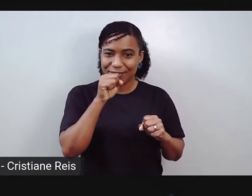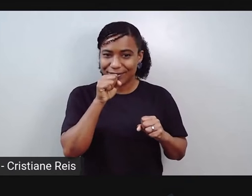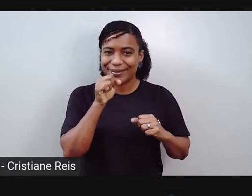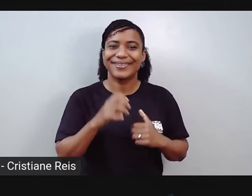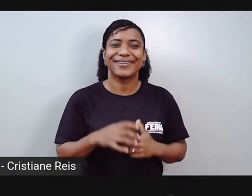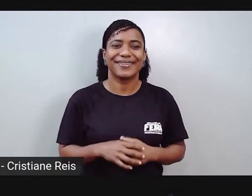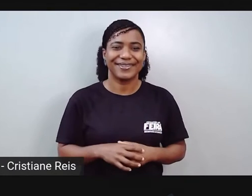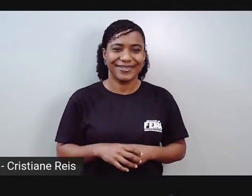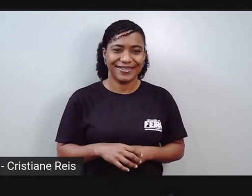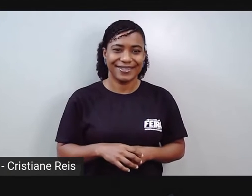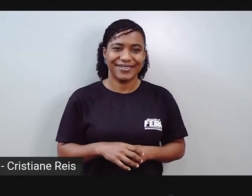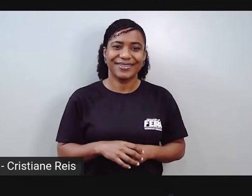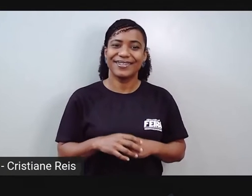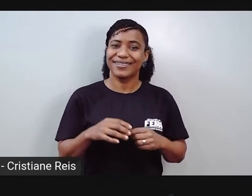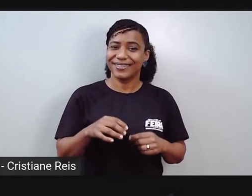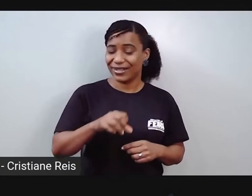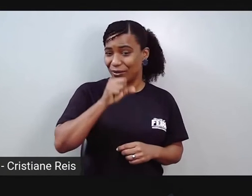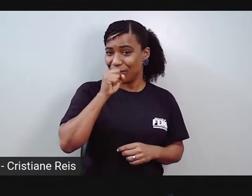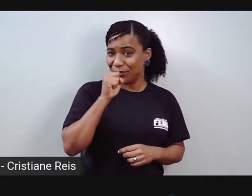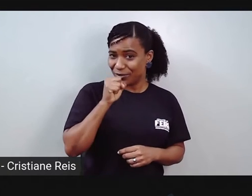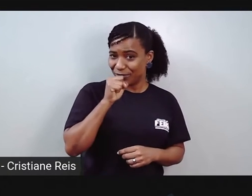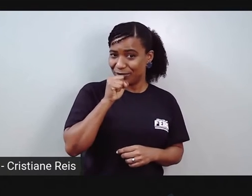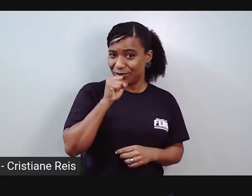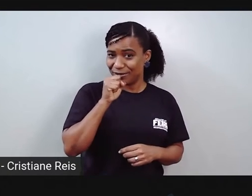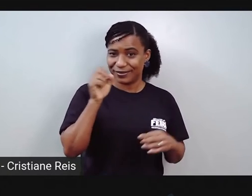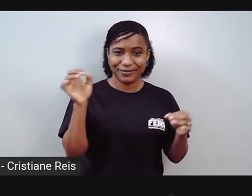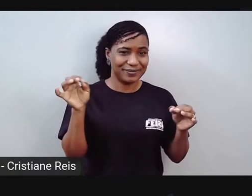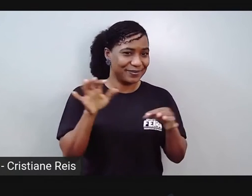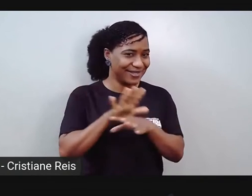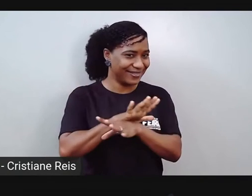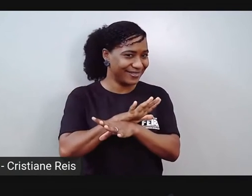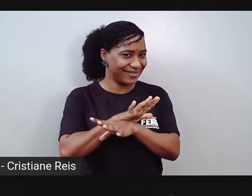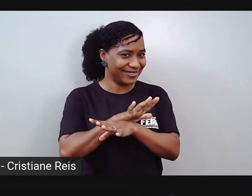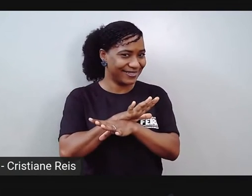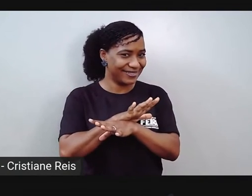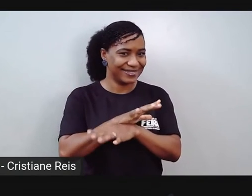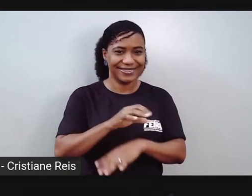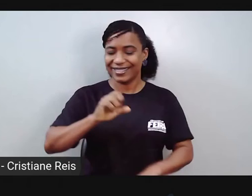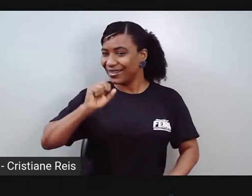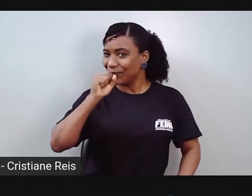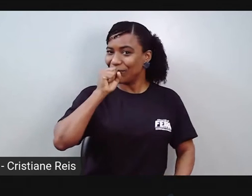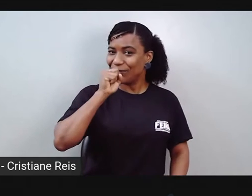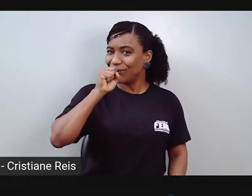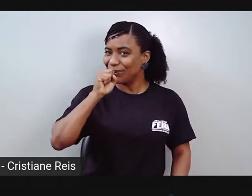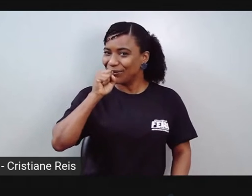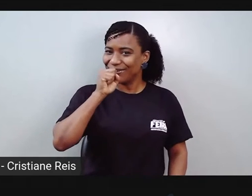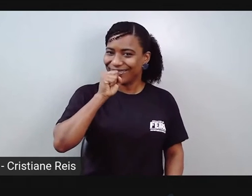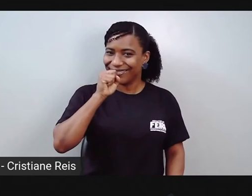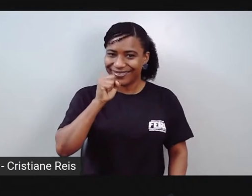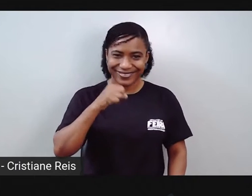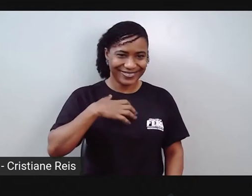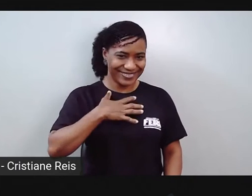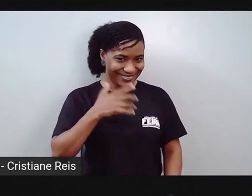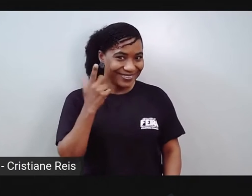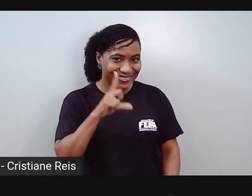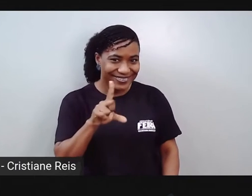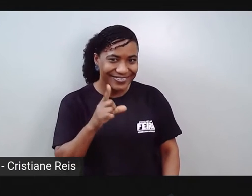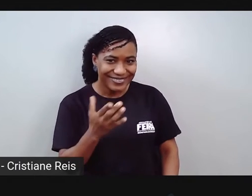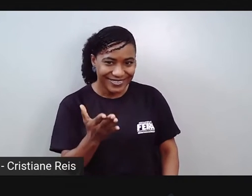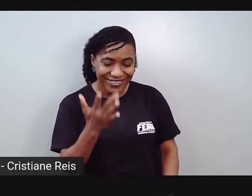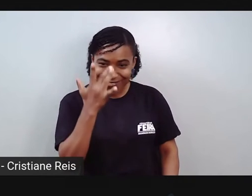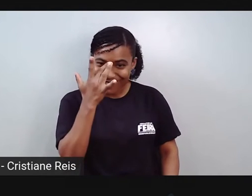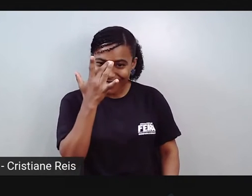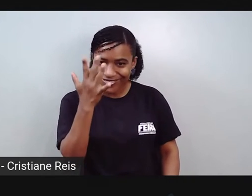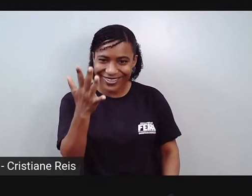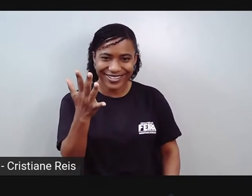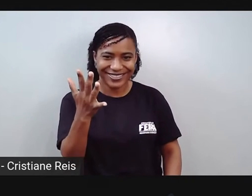Está pronto o nosso microfone. O nosso instrumento musical. E aí, você conseguiu? É bem fácil.